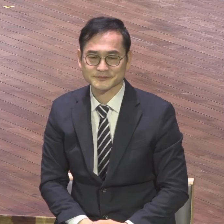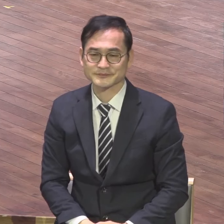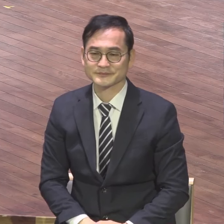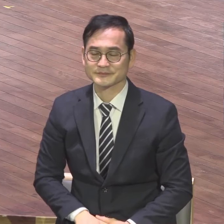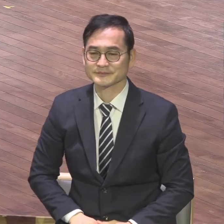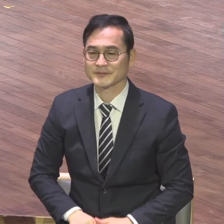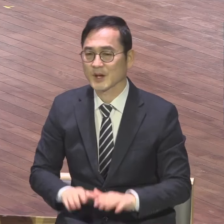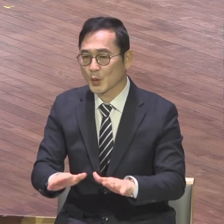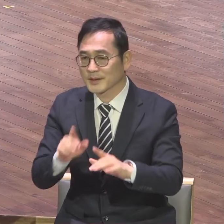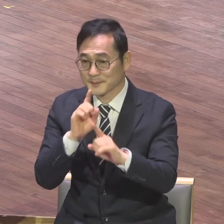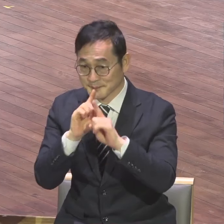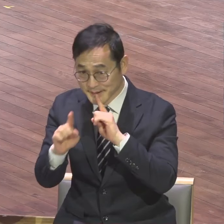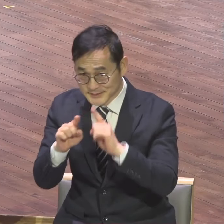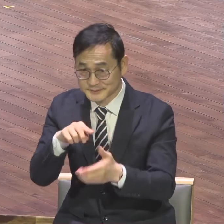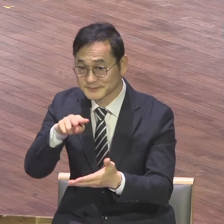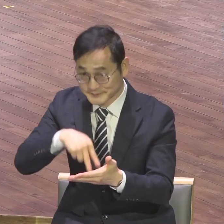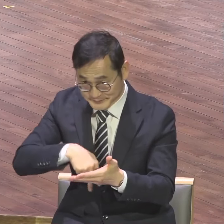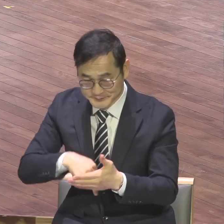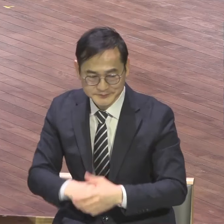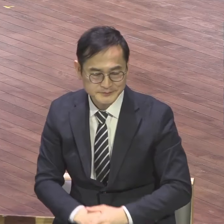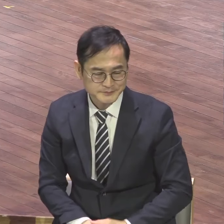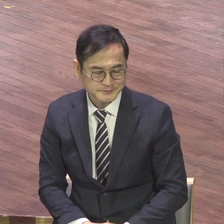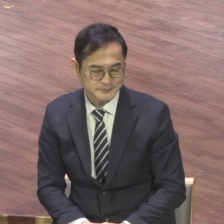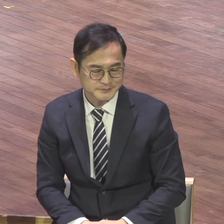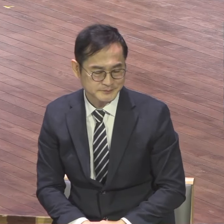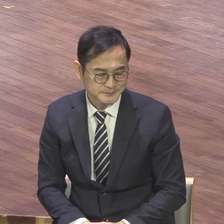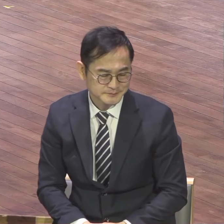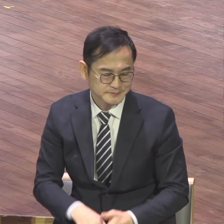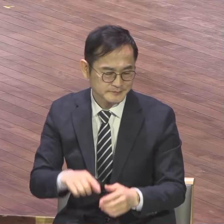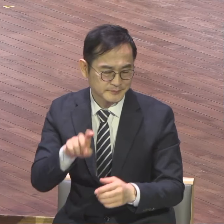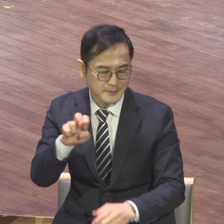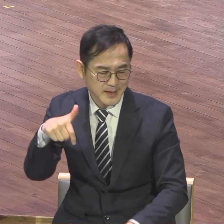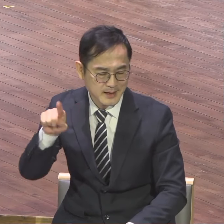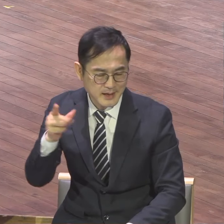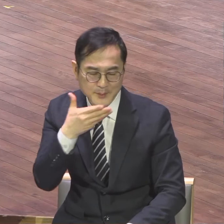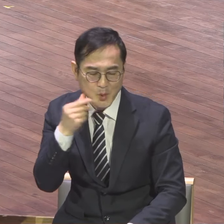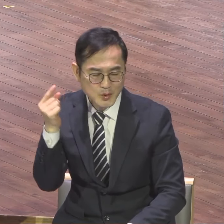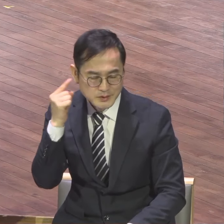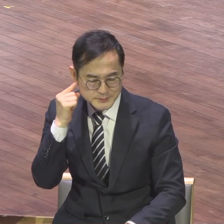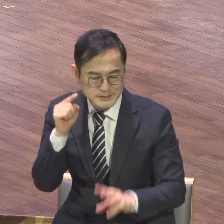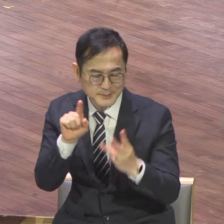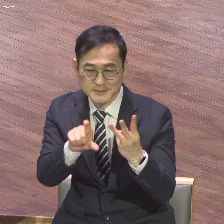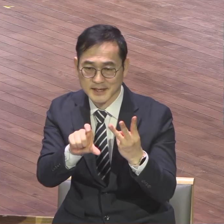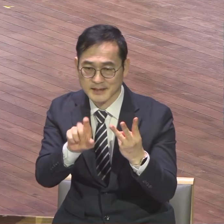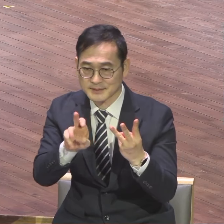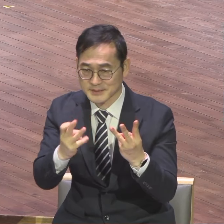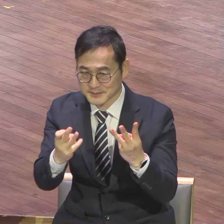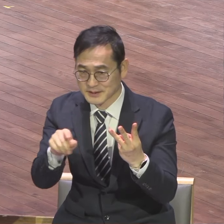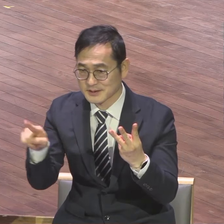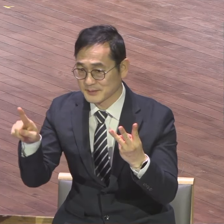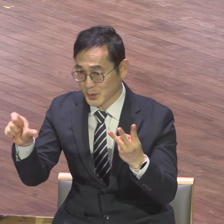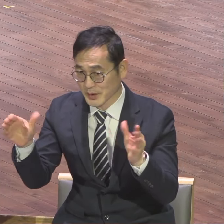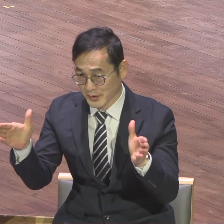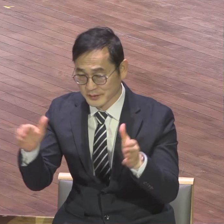오늘 은혜받고 성취될 하나님의 말씀은 마가복음 3장 13절에서 15절 말씀입니다. 또 산에 오르사